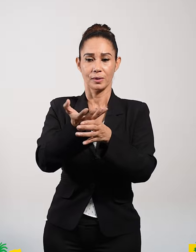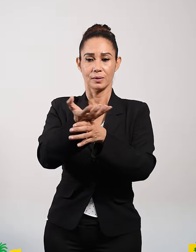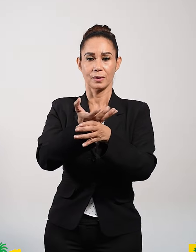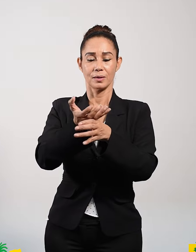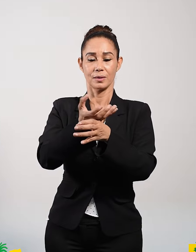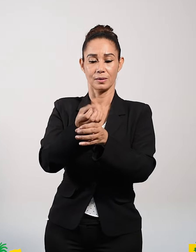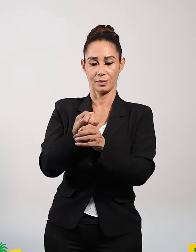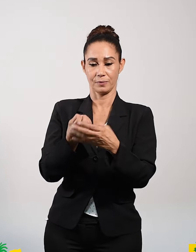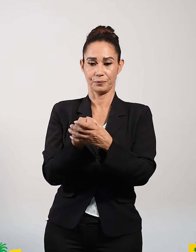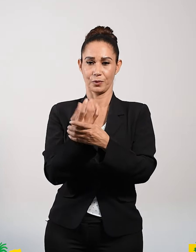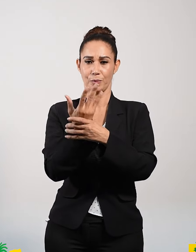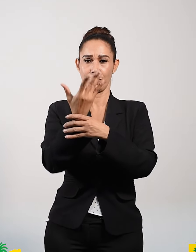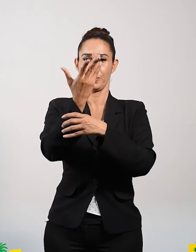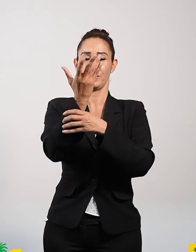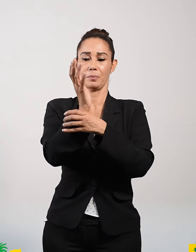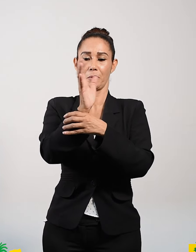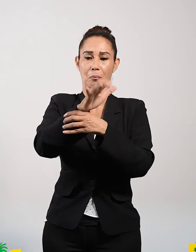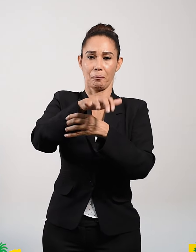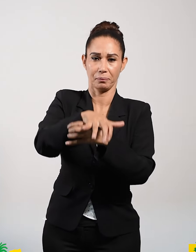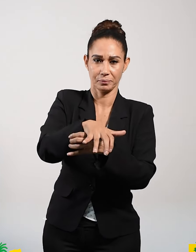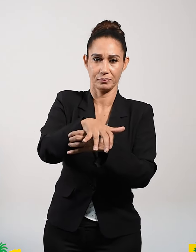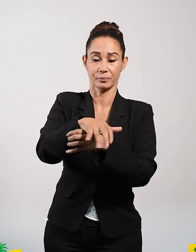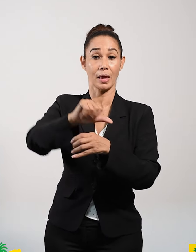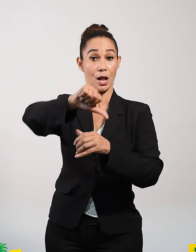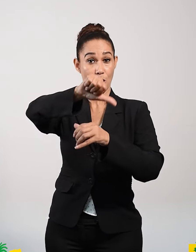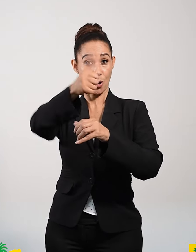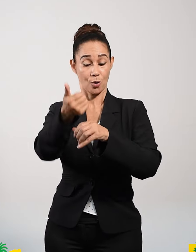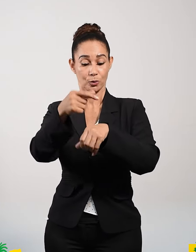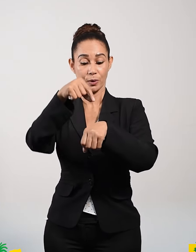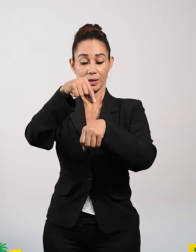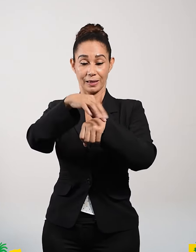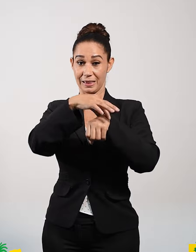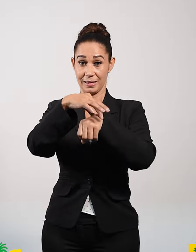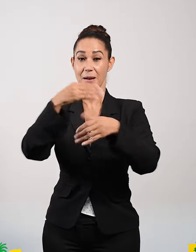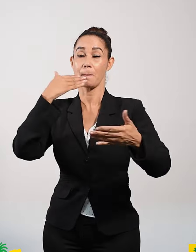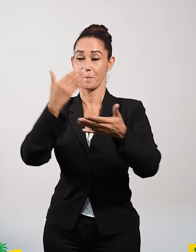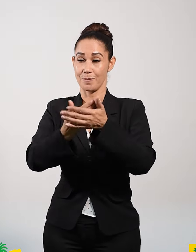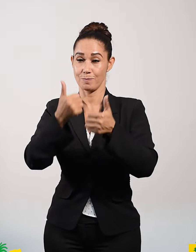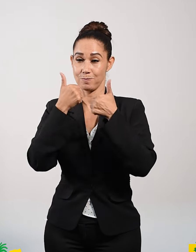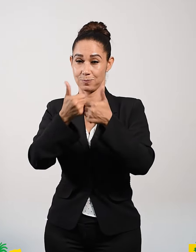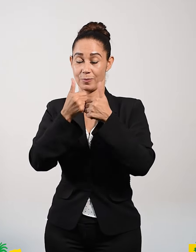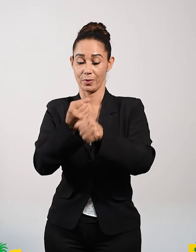crecieron y lo ahogaron. El resto cayó en tierra buena, y dio grano.